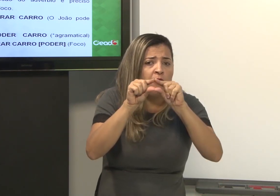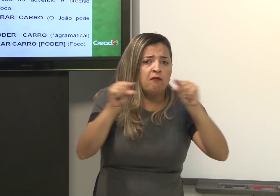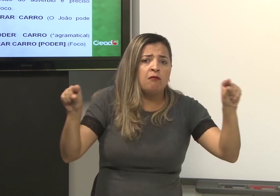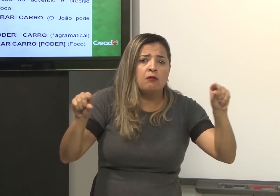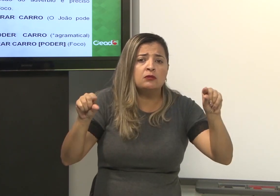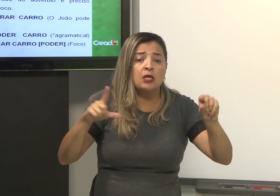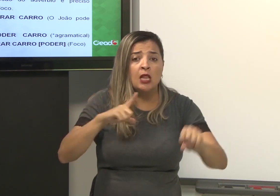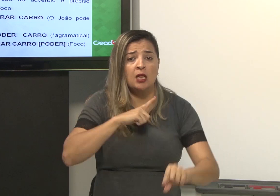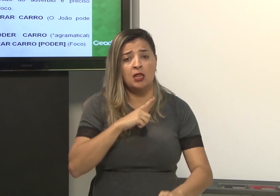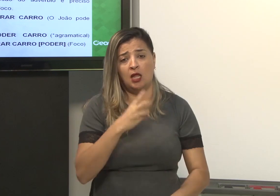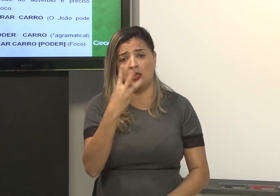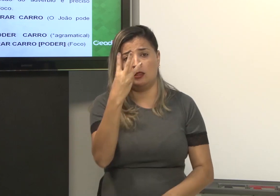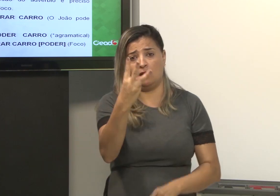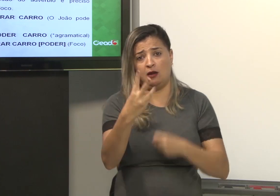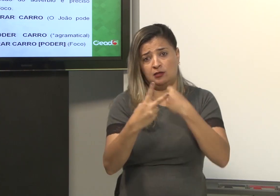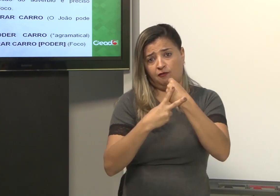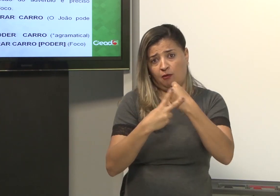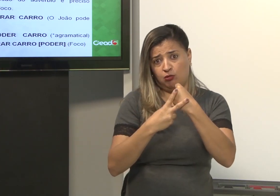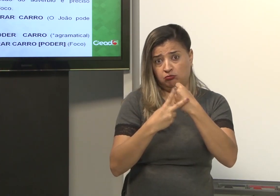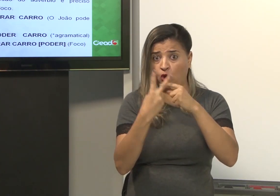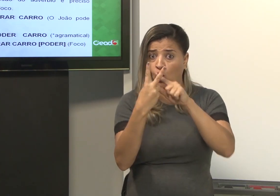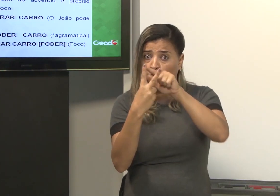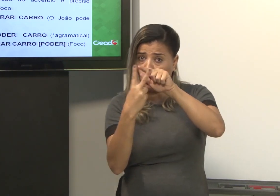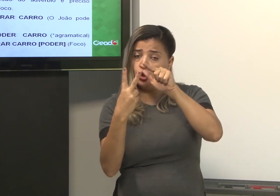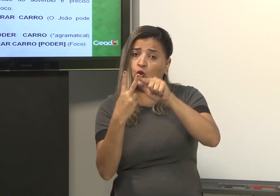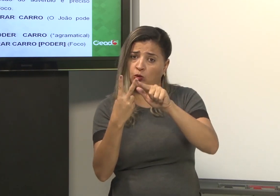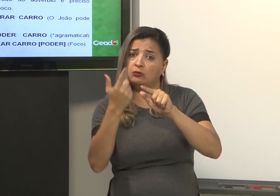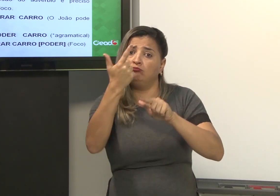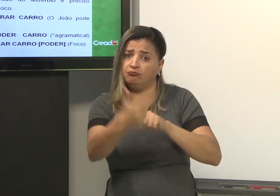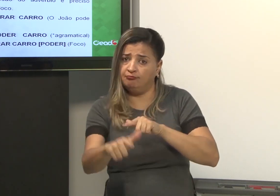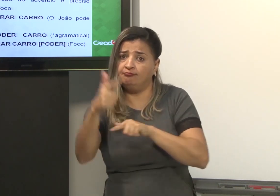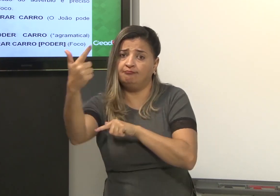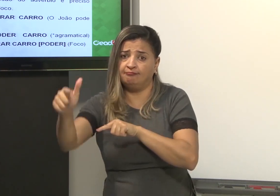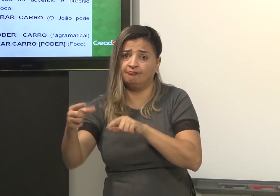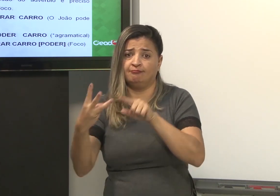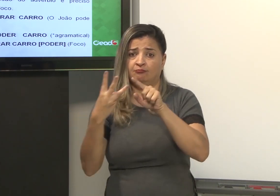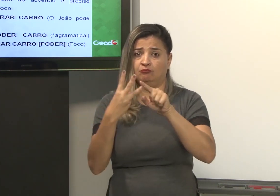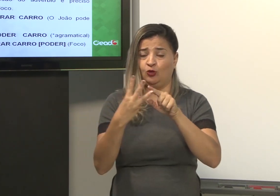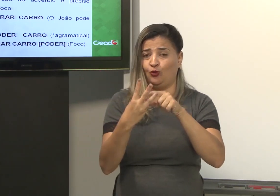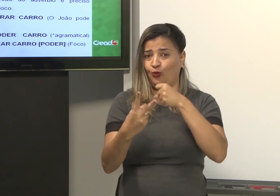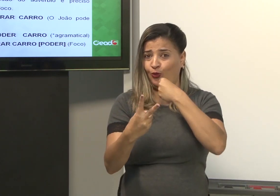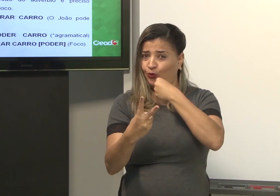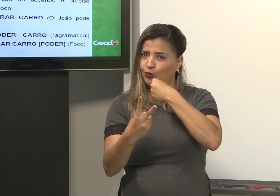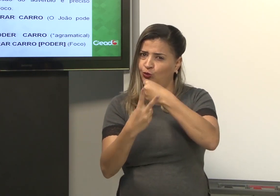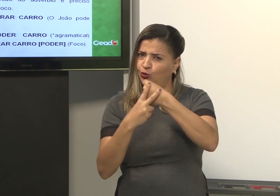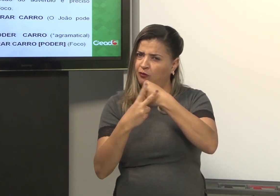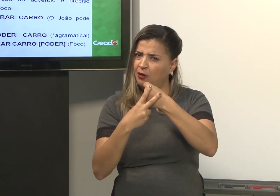tem três verbos. Um se repete duas vezes e o outro